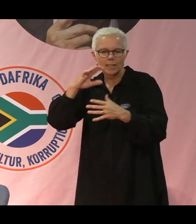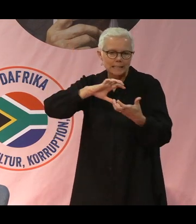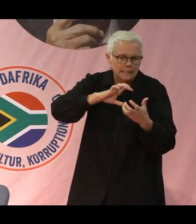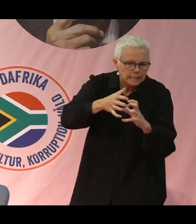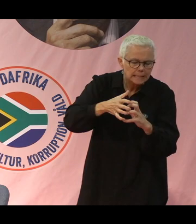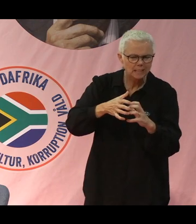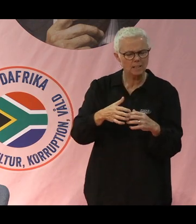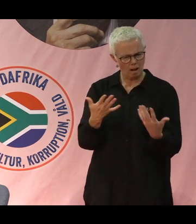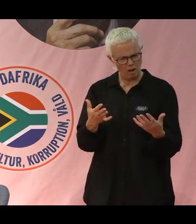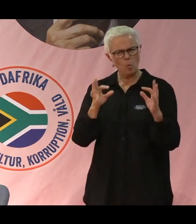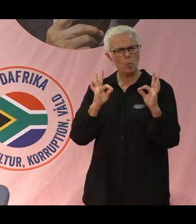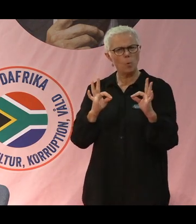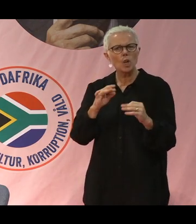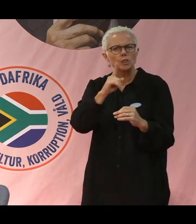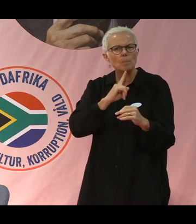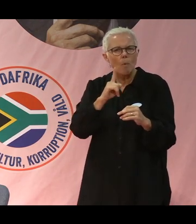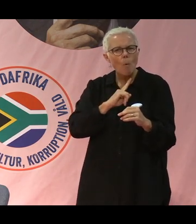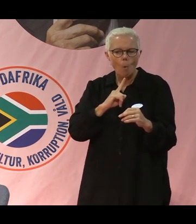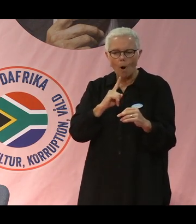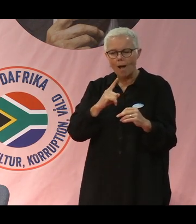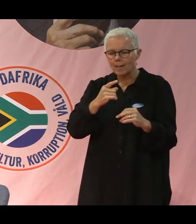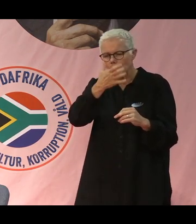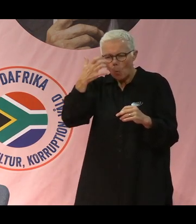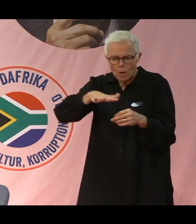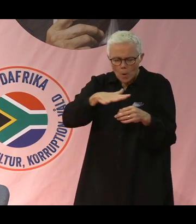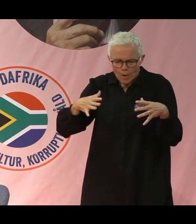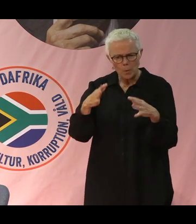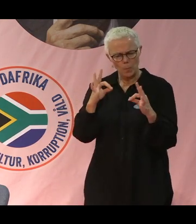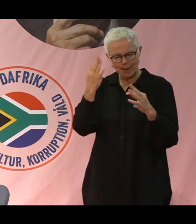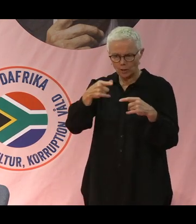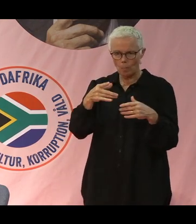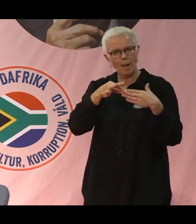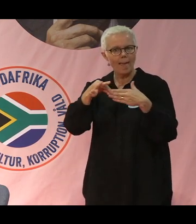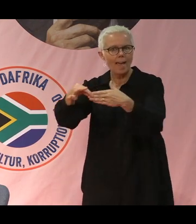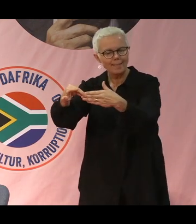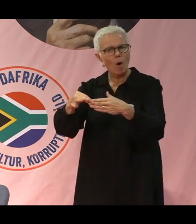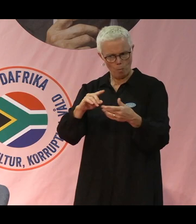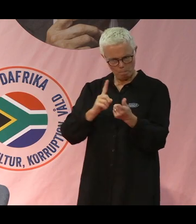småskaliga jordbruk visa vägen och hur kan de vara klimathjältar?